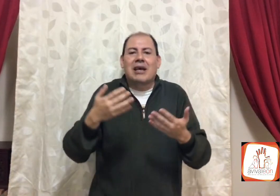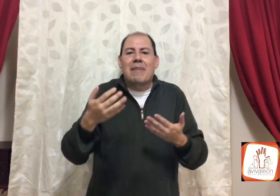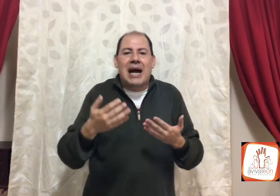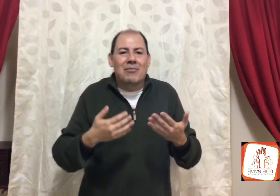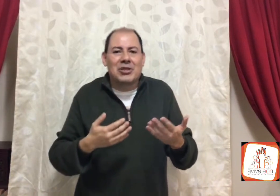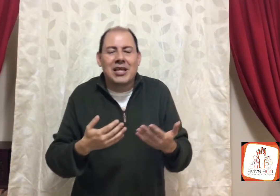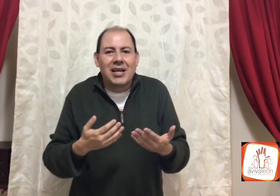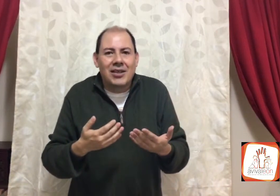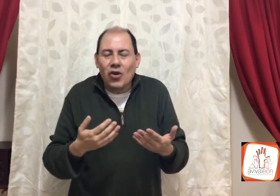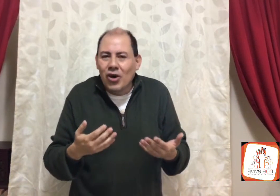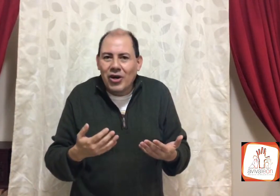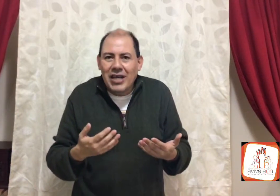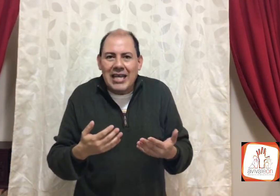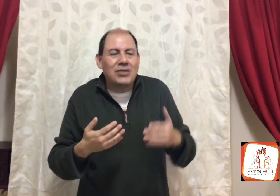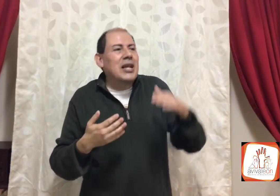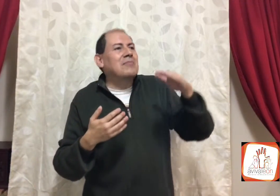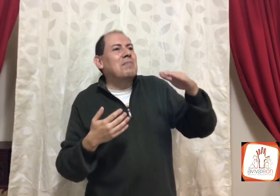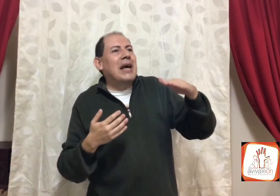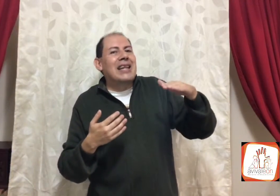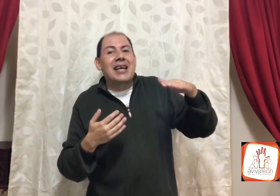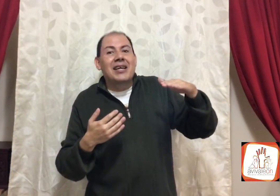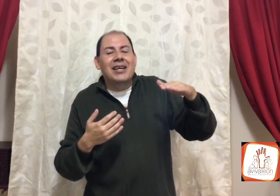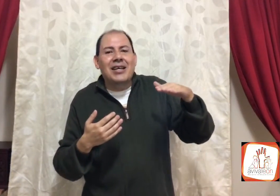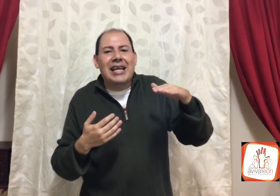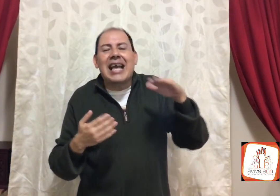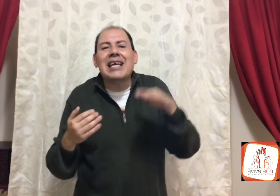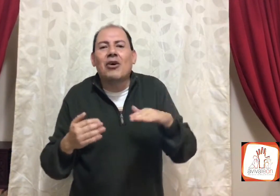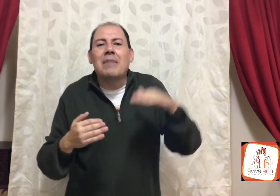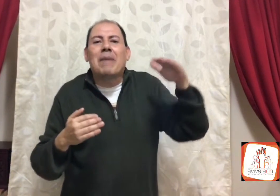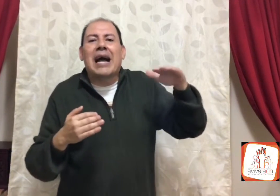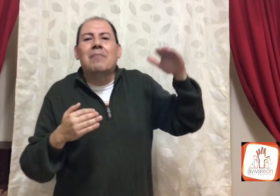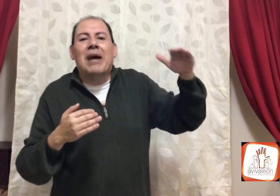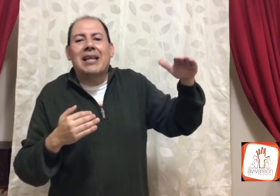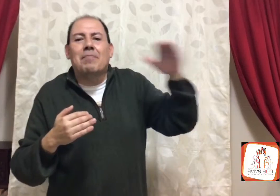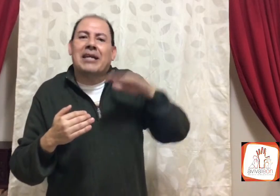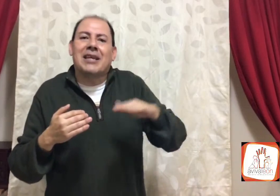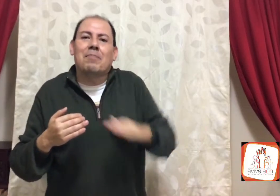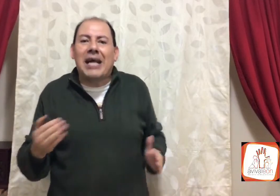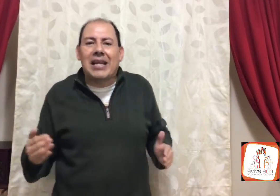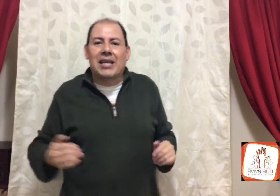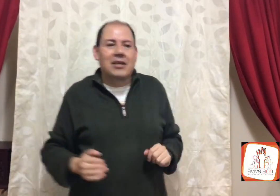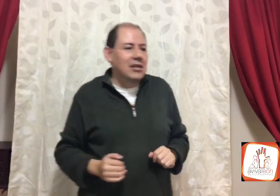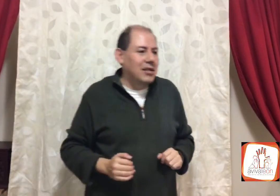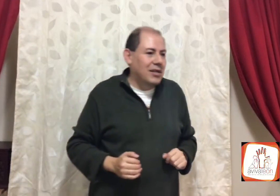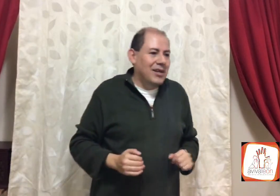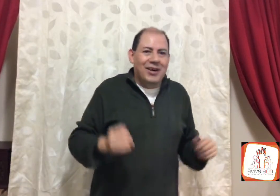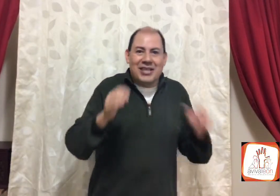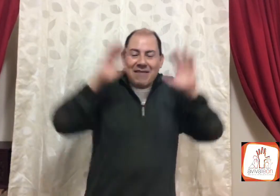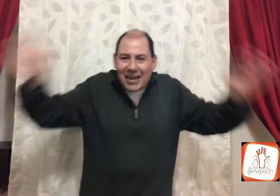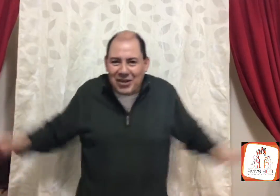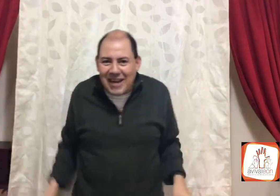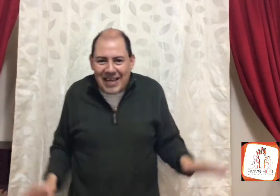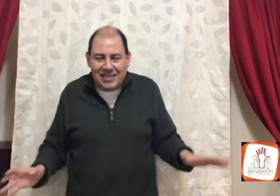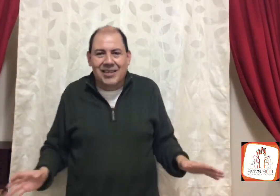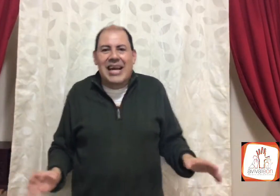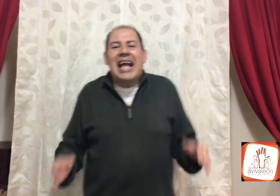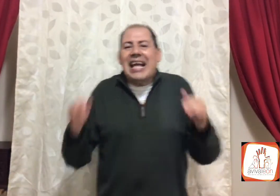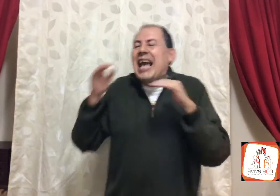amamos, y no, tú eres mi padre, ¿qué hijo le paga al padre para ser padre? O sea, a ver, otra vez, ¿qué